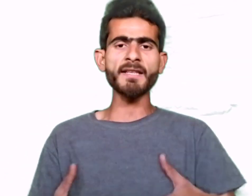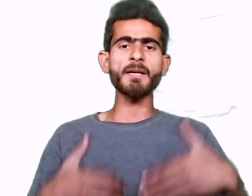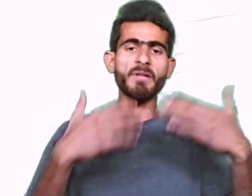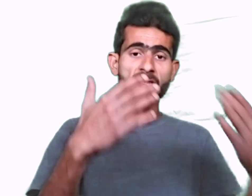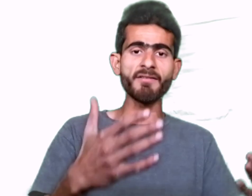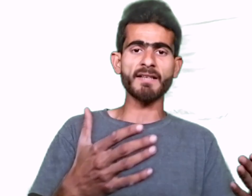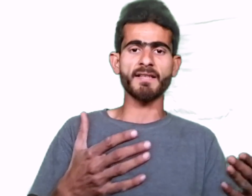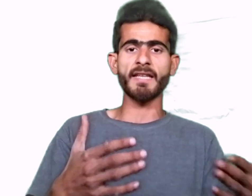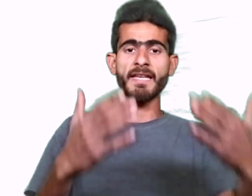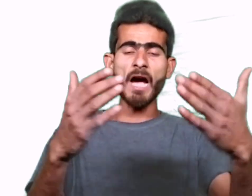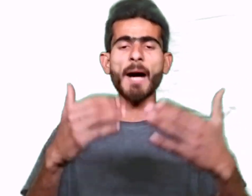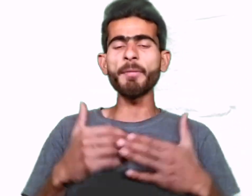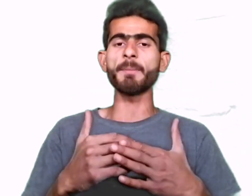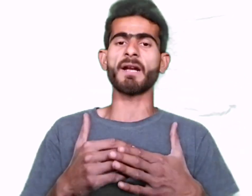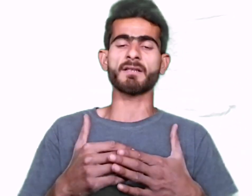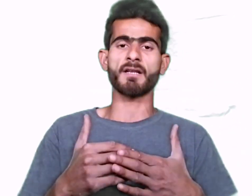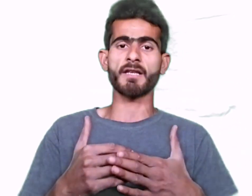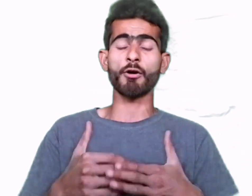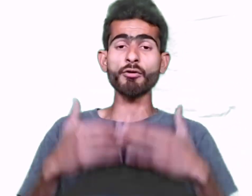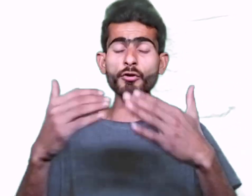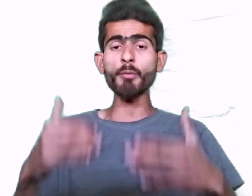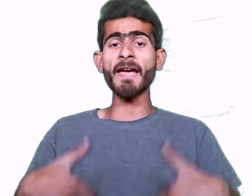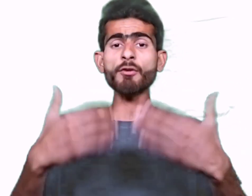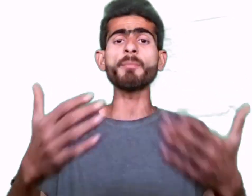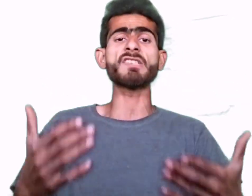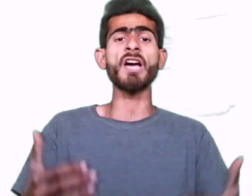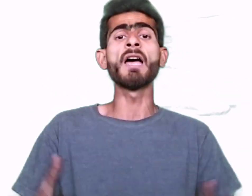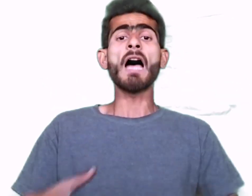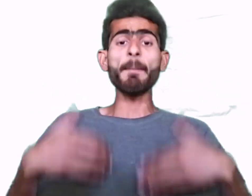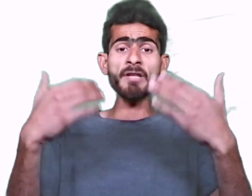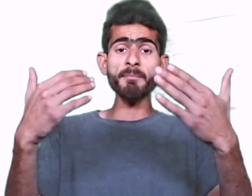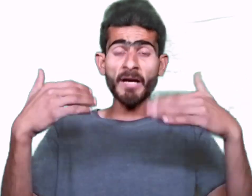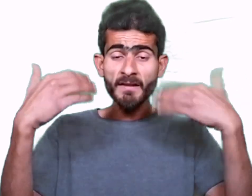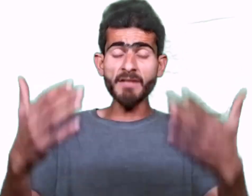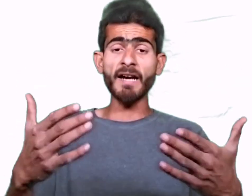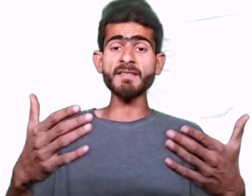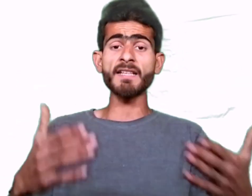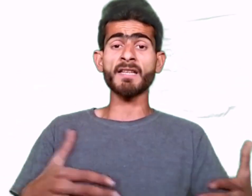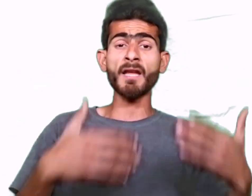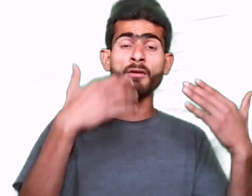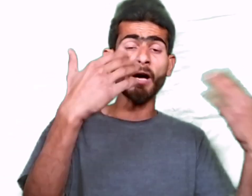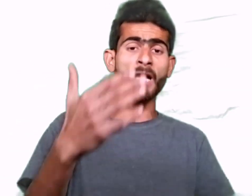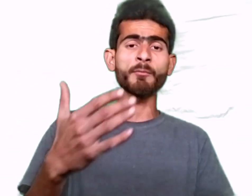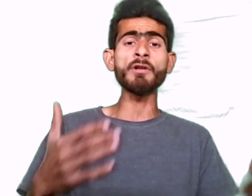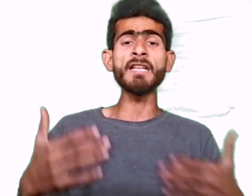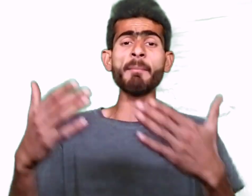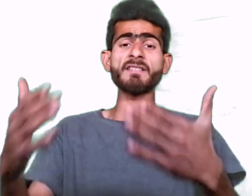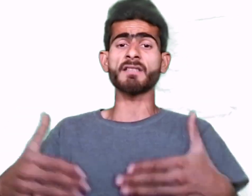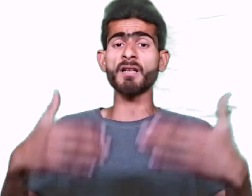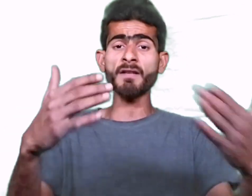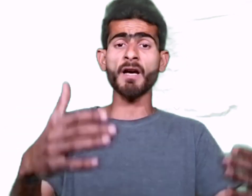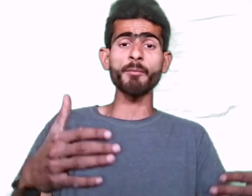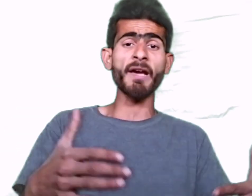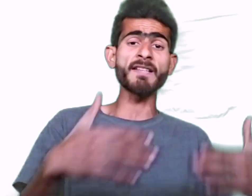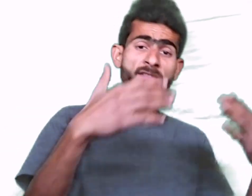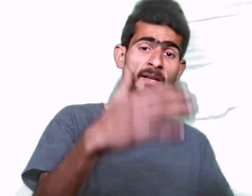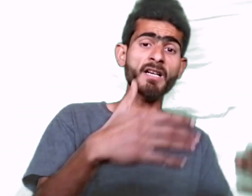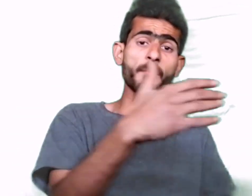لے لیں یا من کرتا ہے اور دوستو میں تو ہمیشہ اپنی منٹلی وائزی لیتا تھا تو الحمدللہ میں ستر ہزار بیا اس سے میں نے